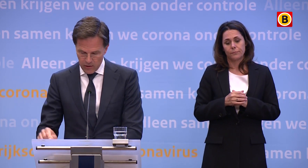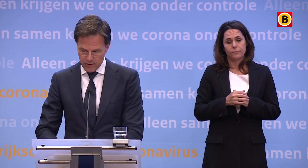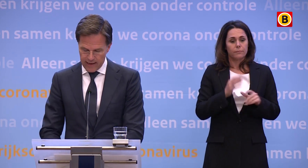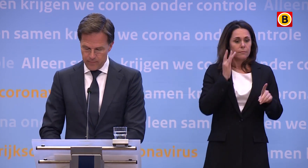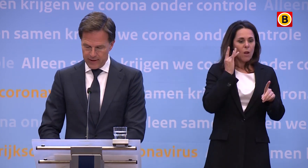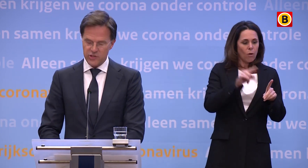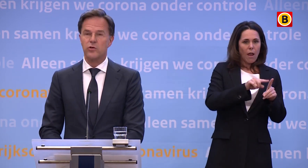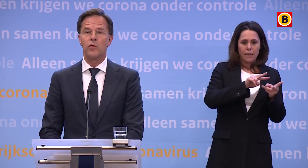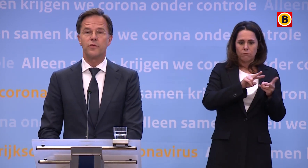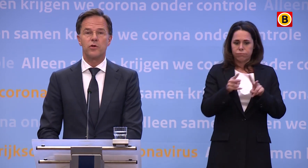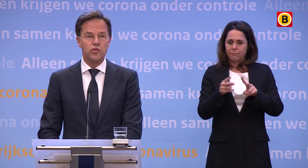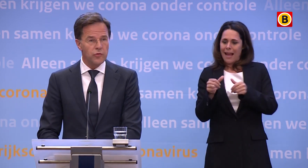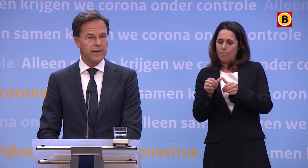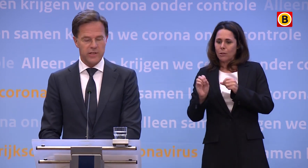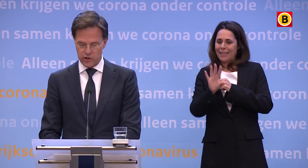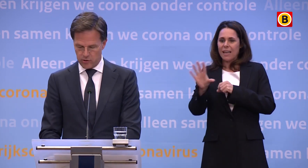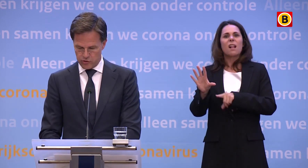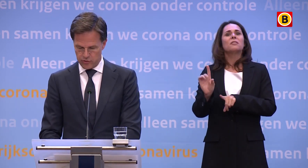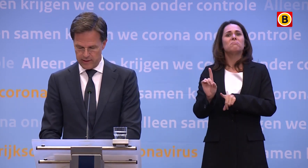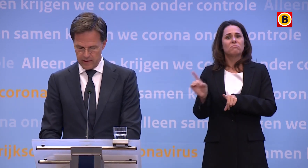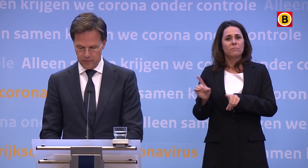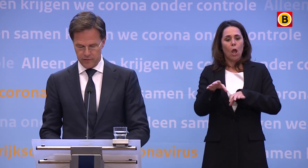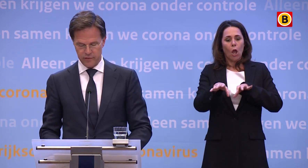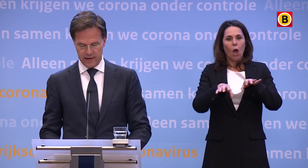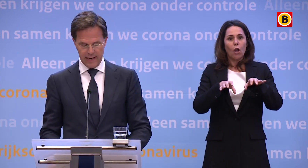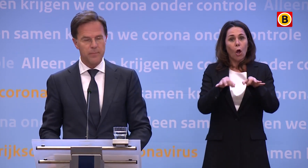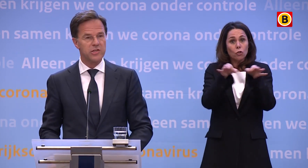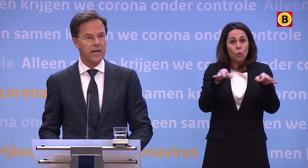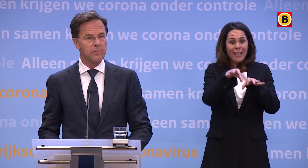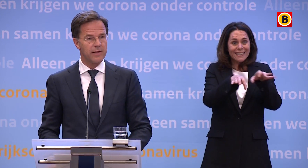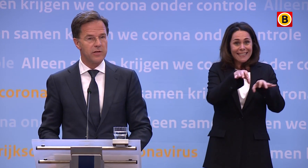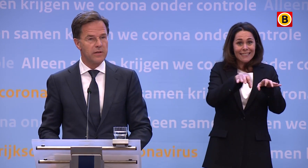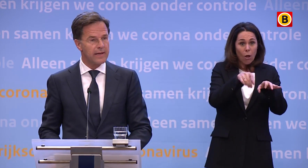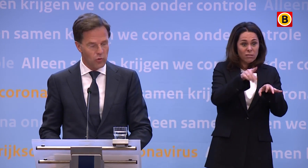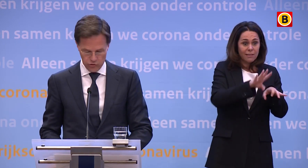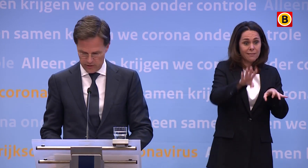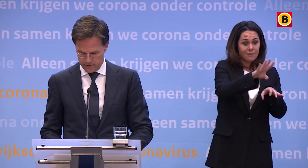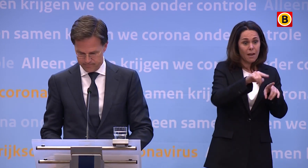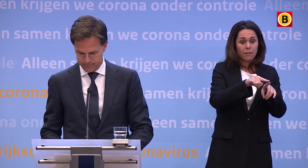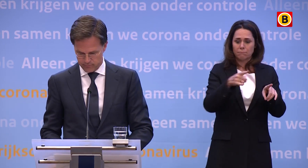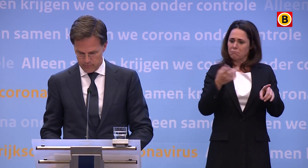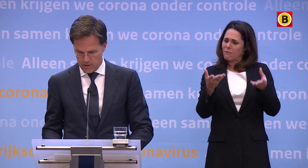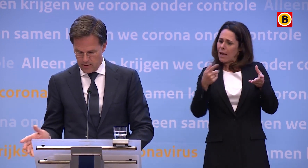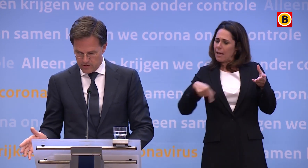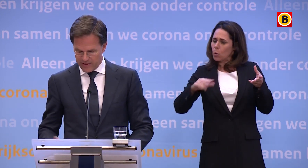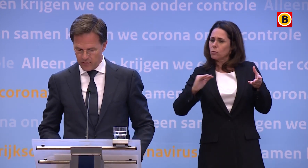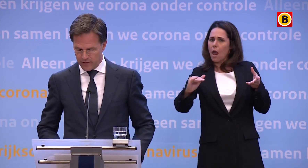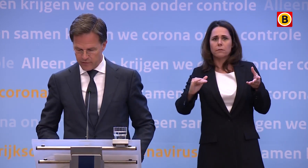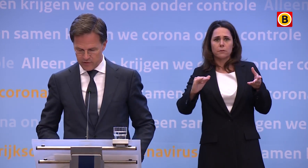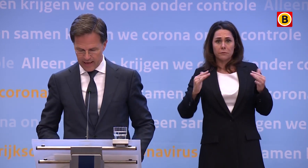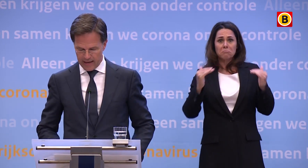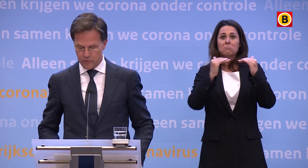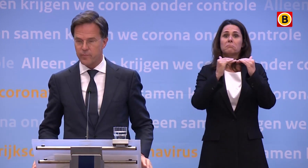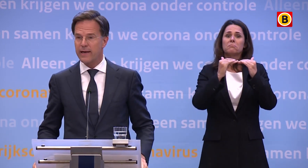oranje naar geel te gaan is of de gezondheidsrisico's in een land vergelijkbaar zijn met die in ons land. Dat